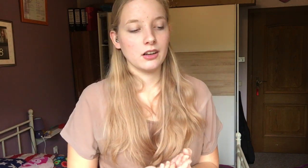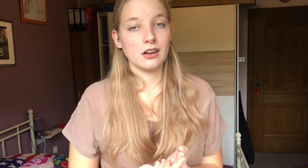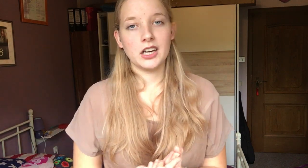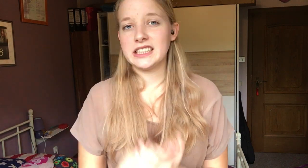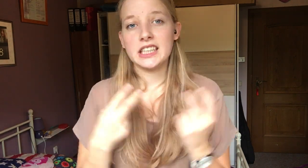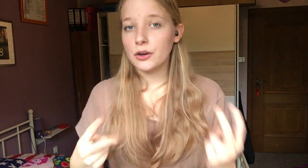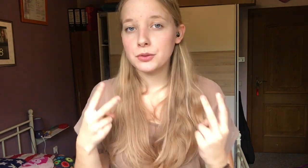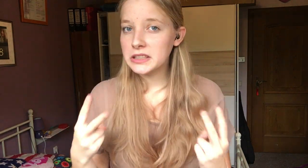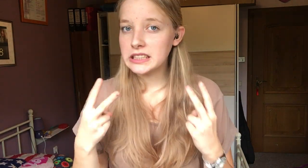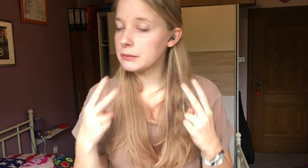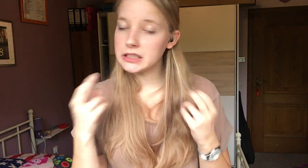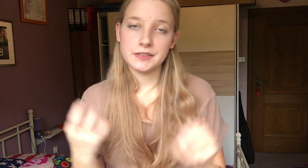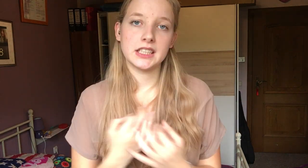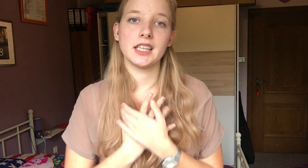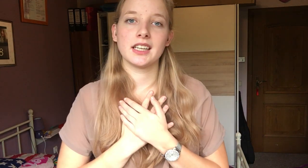Und das ist halt auch für mich ziemlich wichtig.